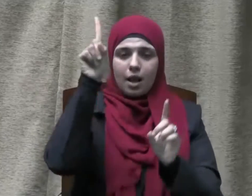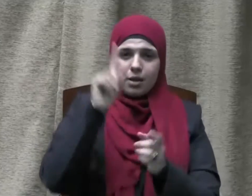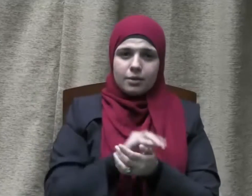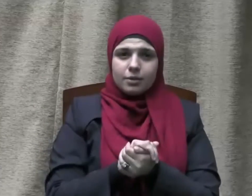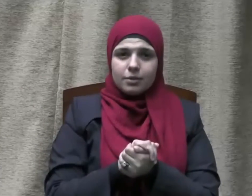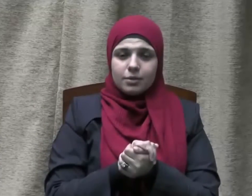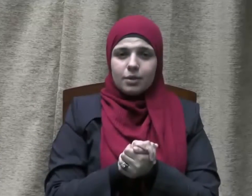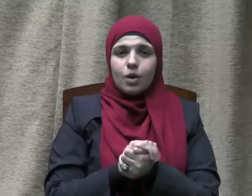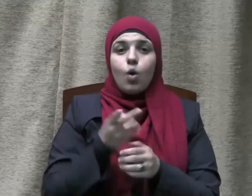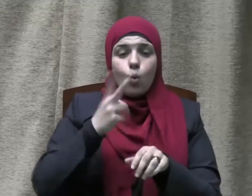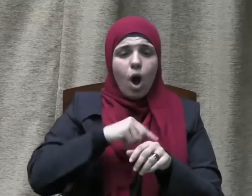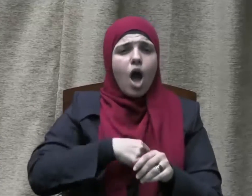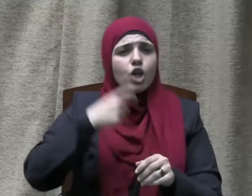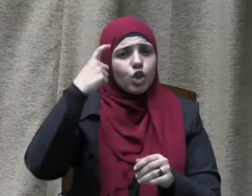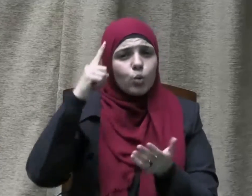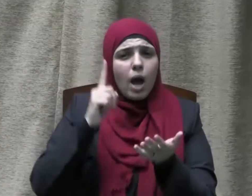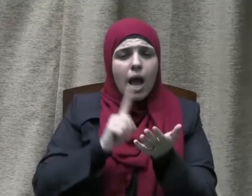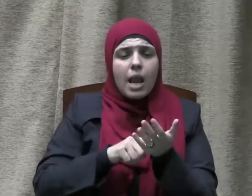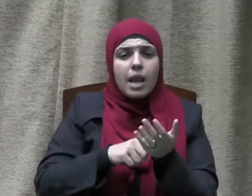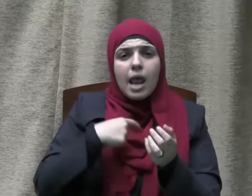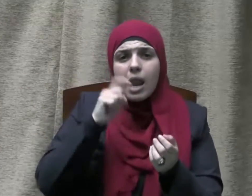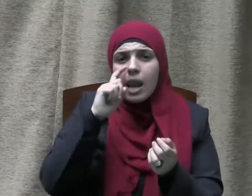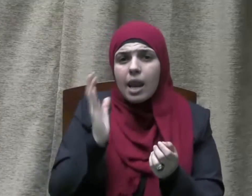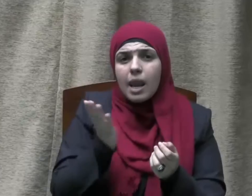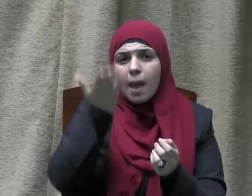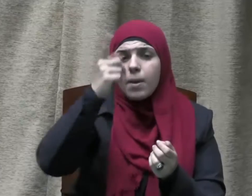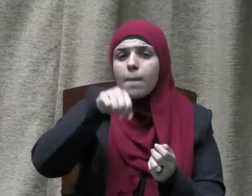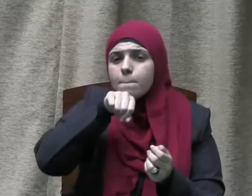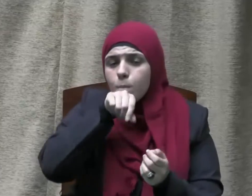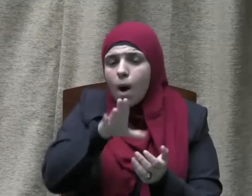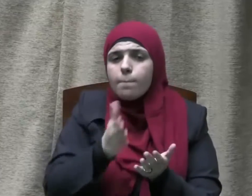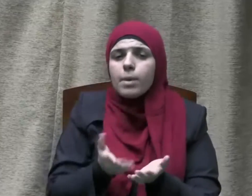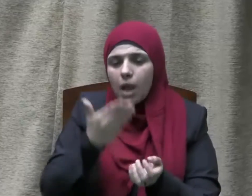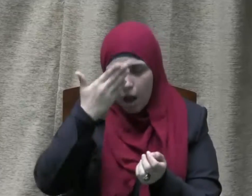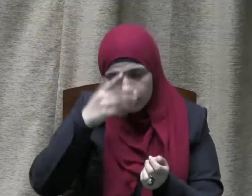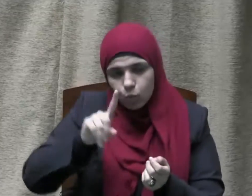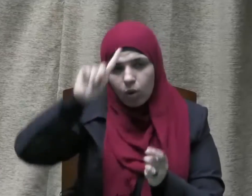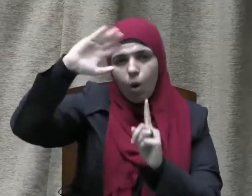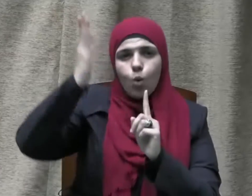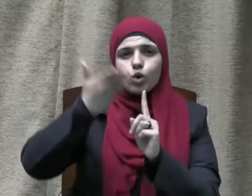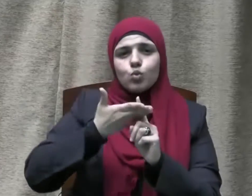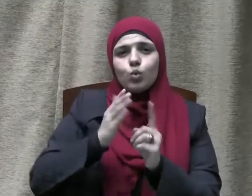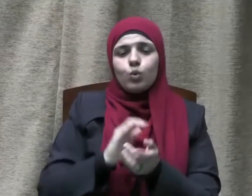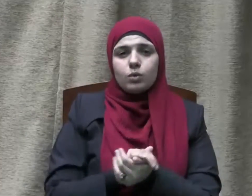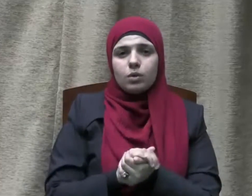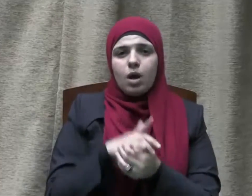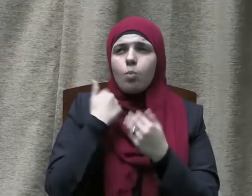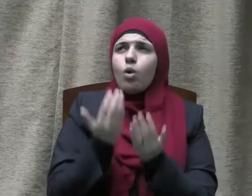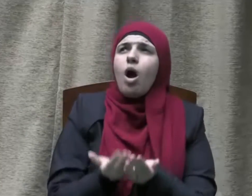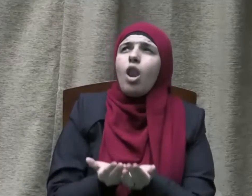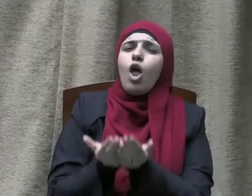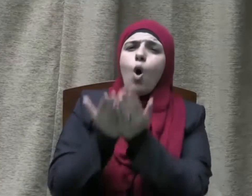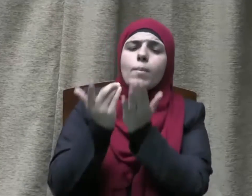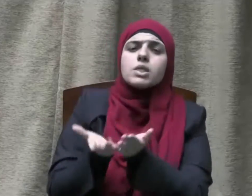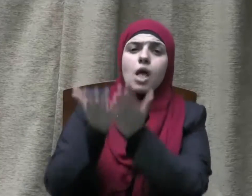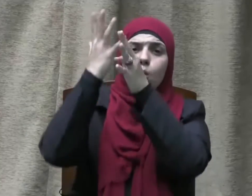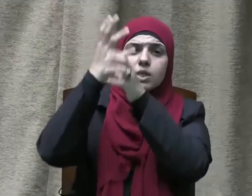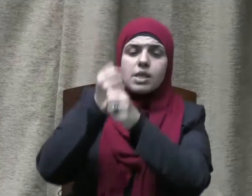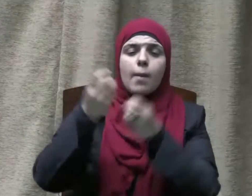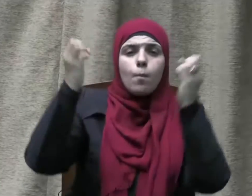وأشهد أن سيدنا ونبينا محمدا عبده ورسوله اللهم صل وسلم وبارك